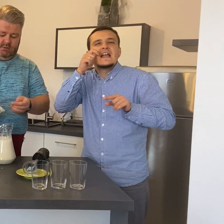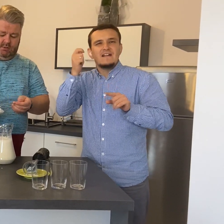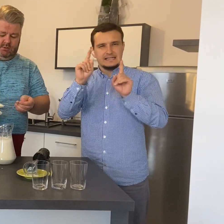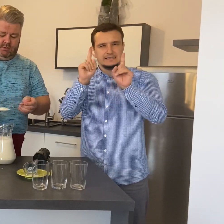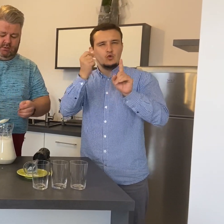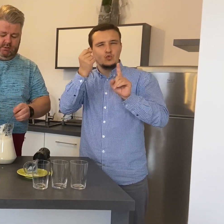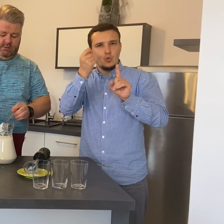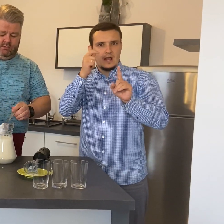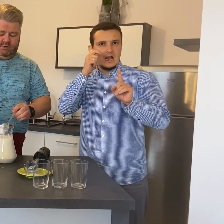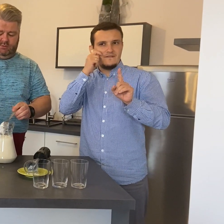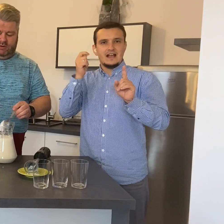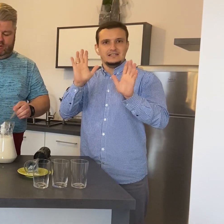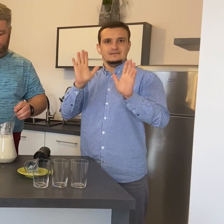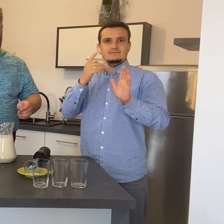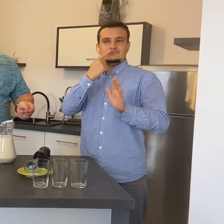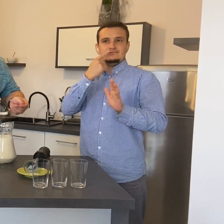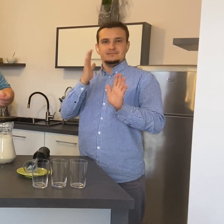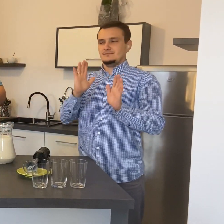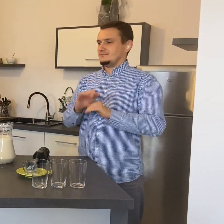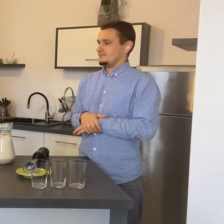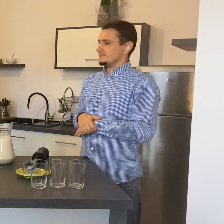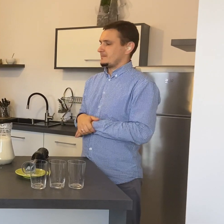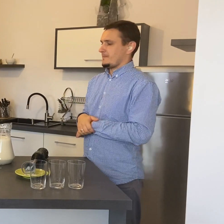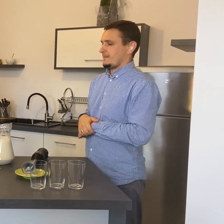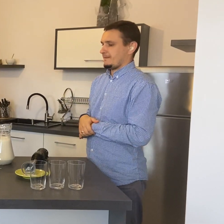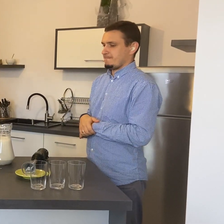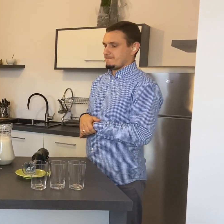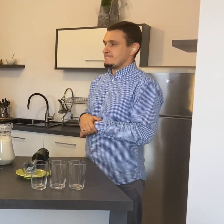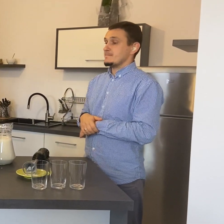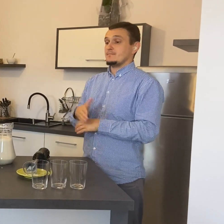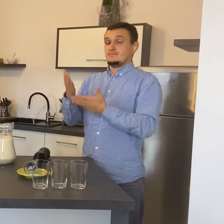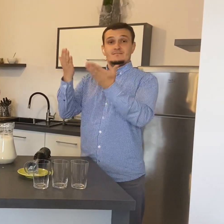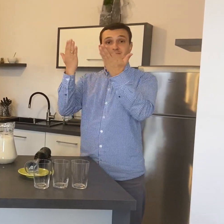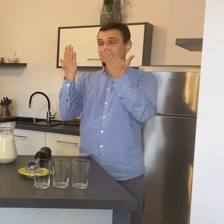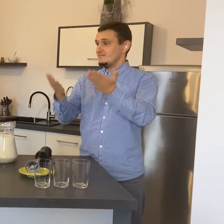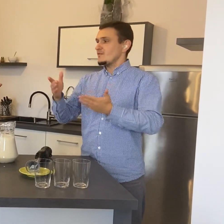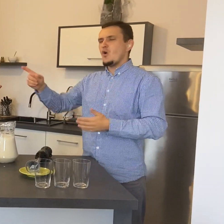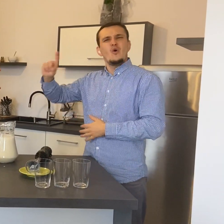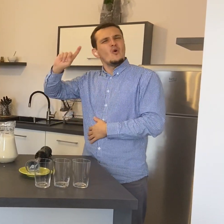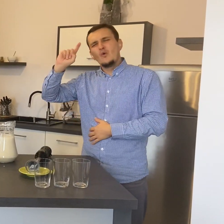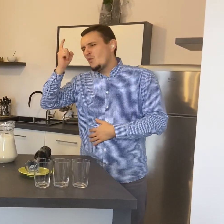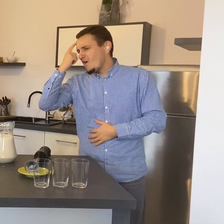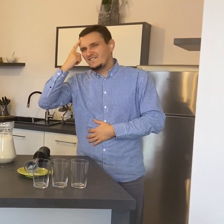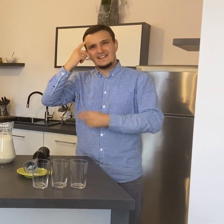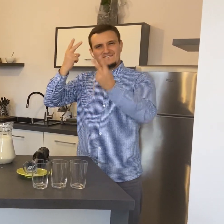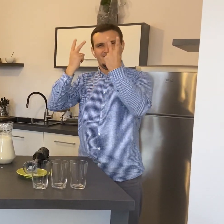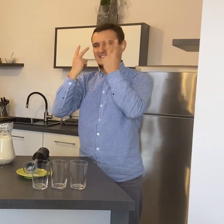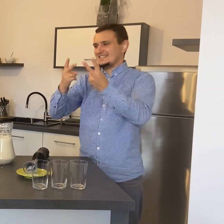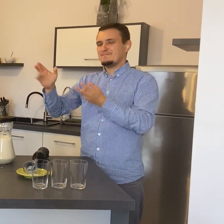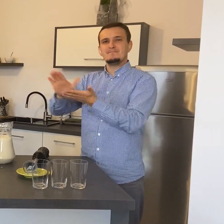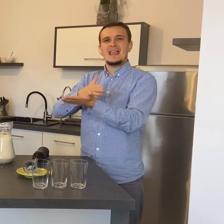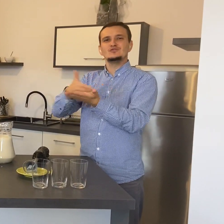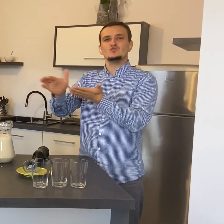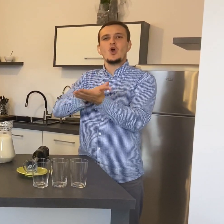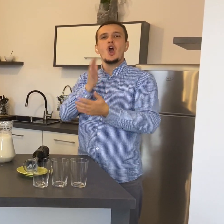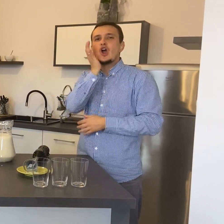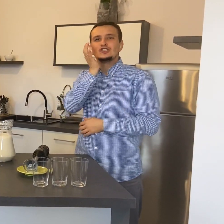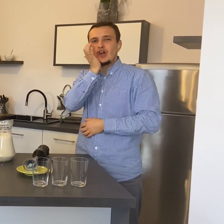Jogurt naturalny. Główny bohater naszego koktajlu. Czyli masło